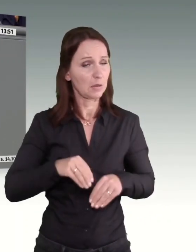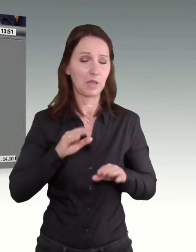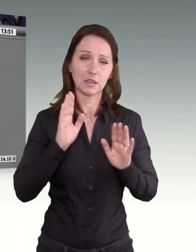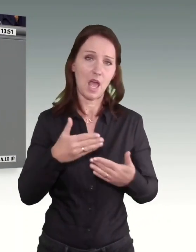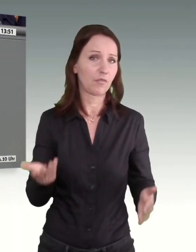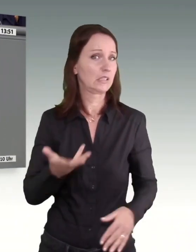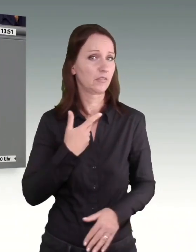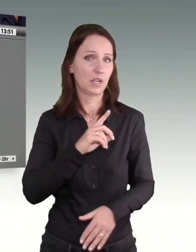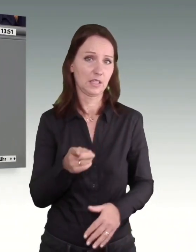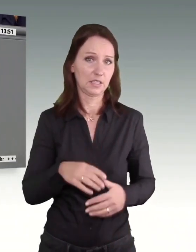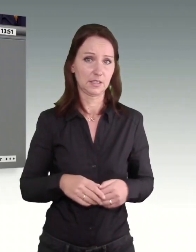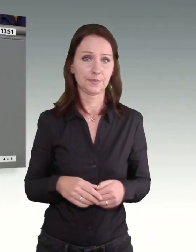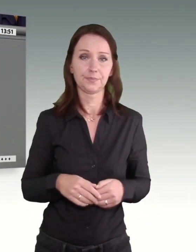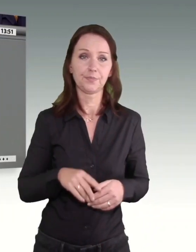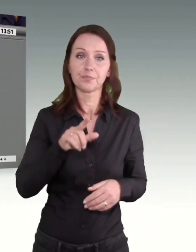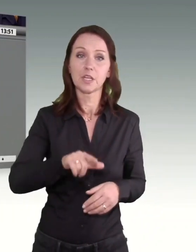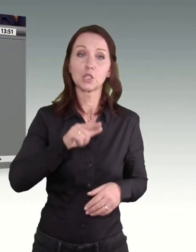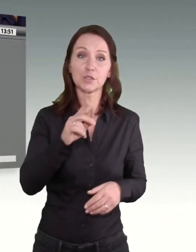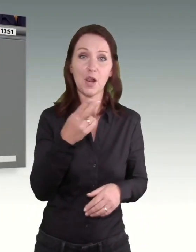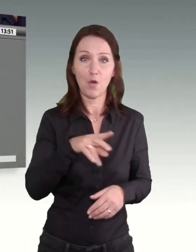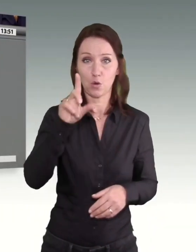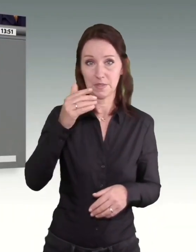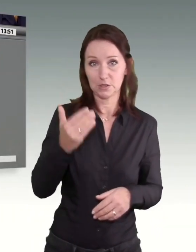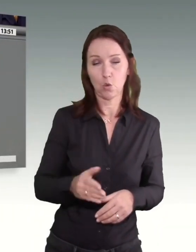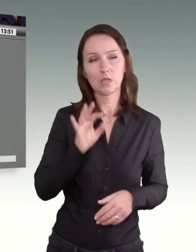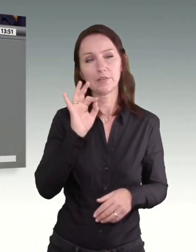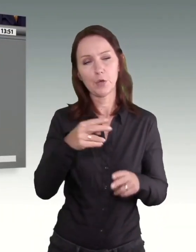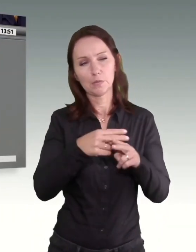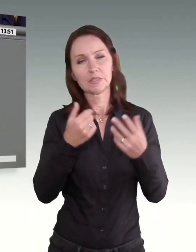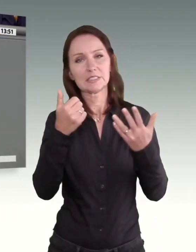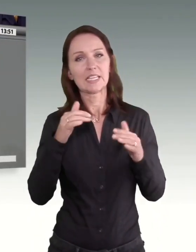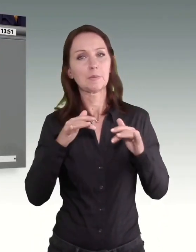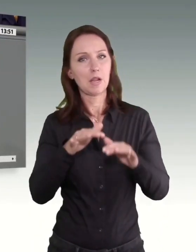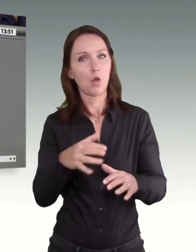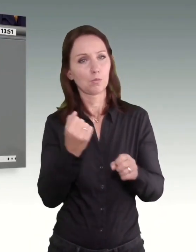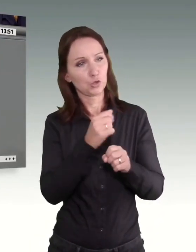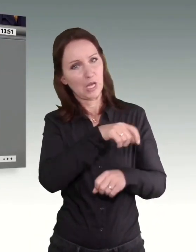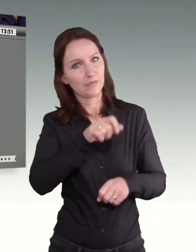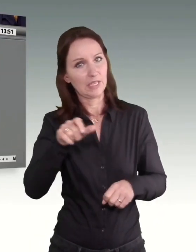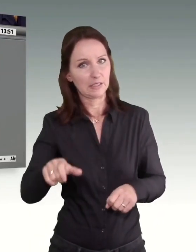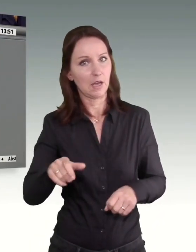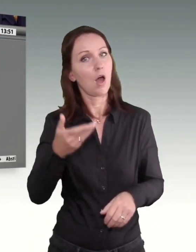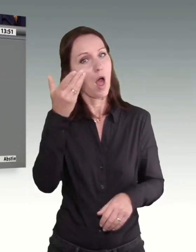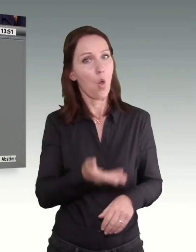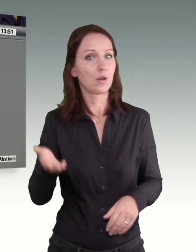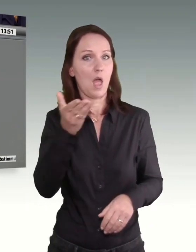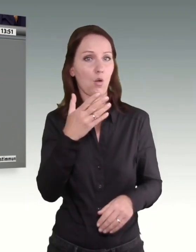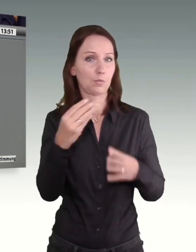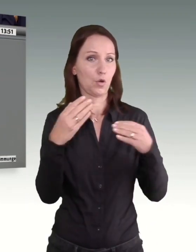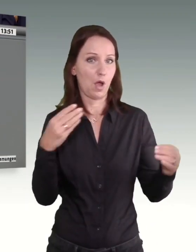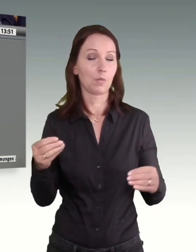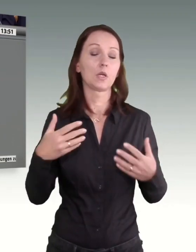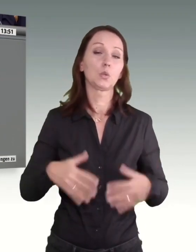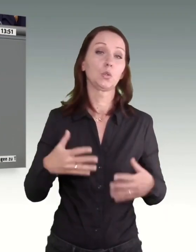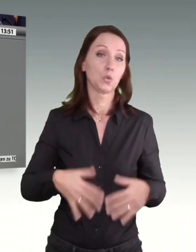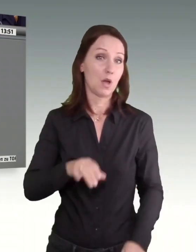Der 12-Euro-Mindestlohn entsprach einer Lohnerhöhung für rund 6 Millionen Beschäftigte. Das ist ein großer Erfolg. Doch